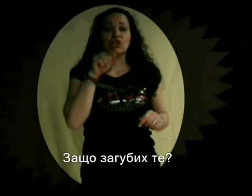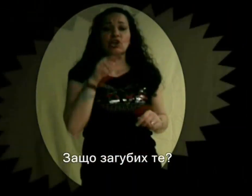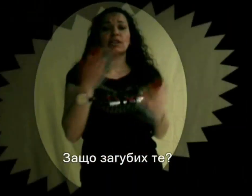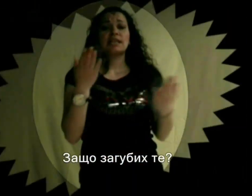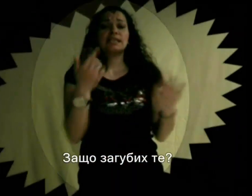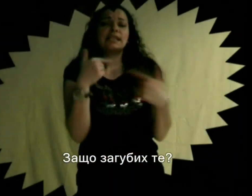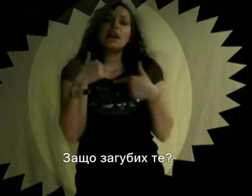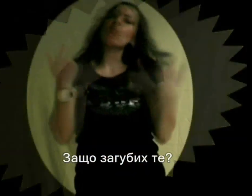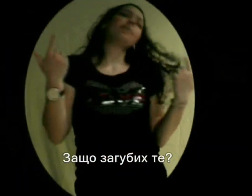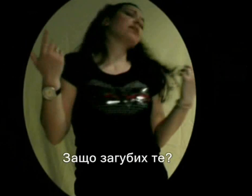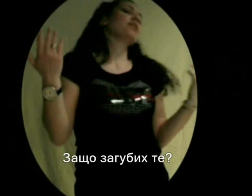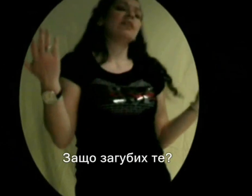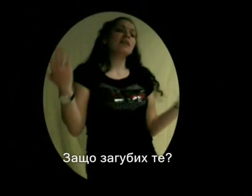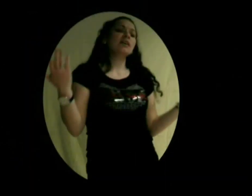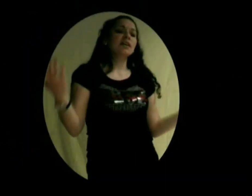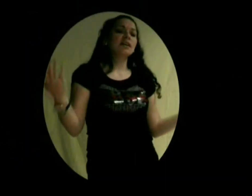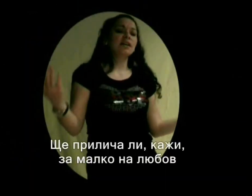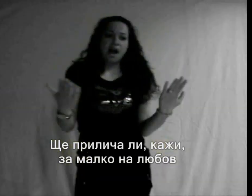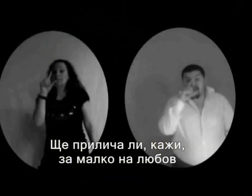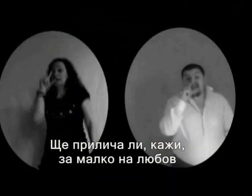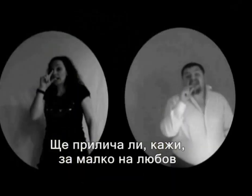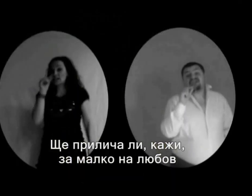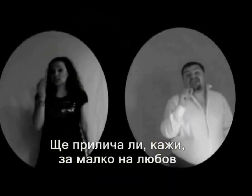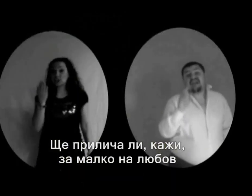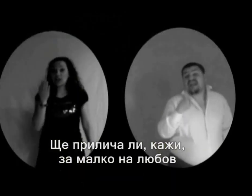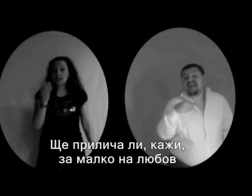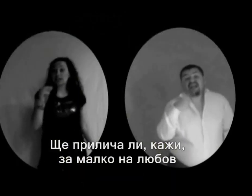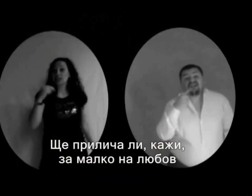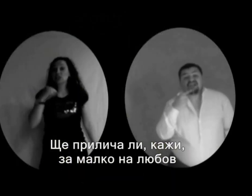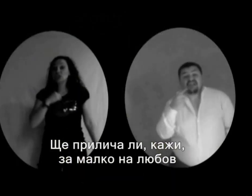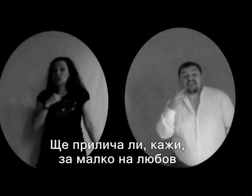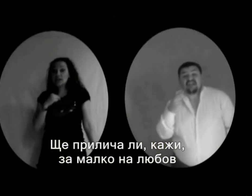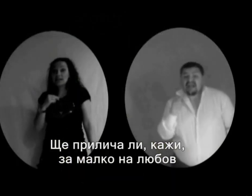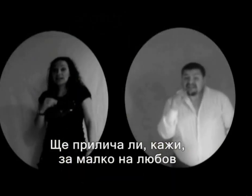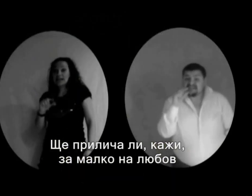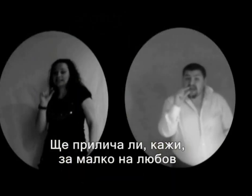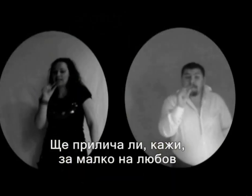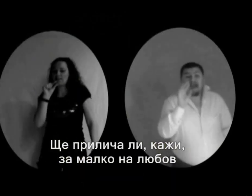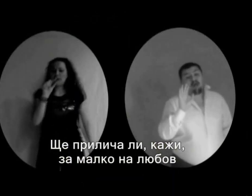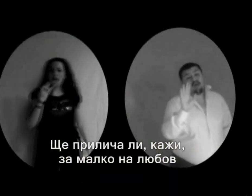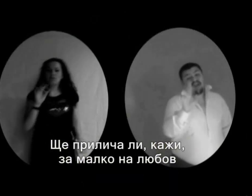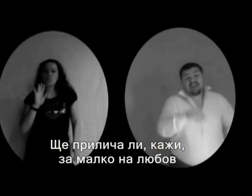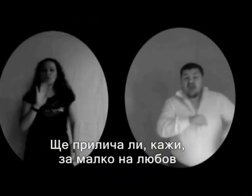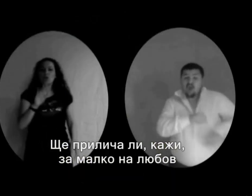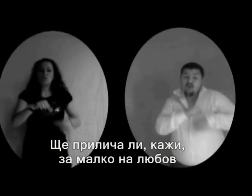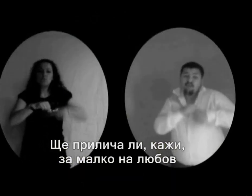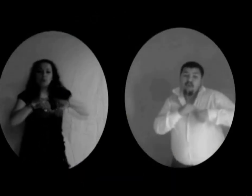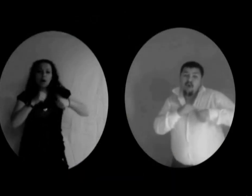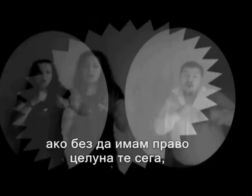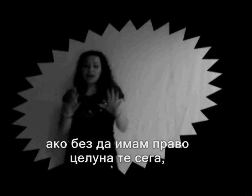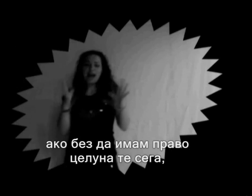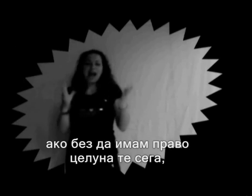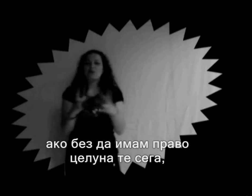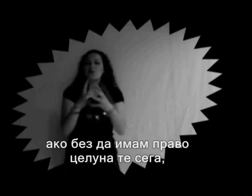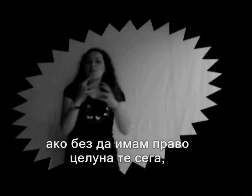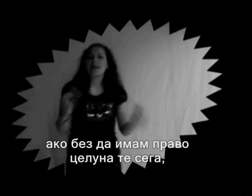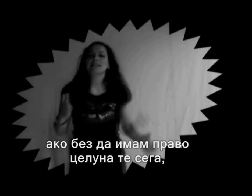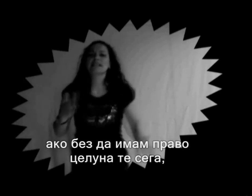защо загубих те? Ще прилича ни кажи, за малко на любов, ако без да